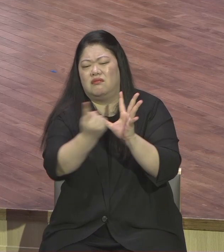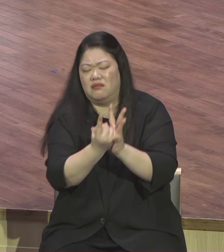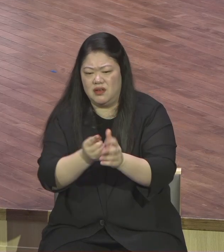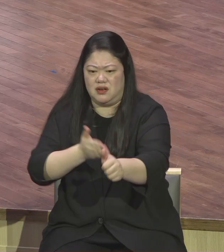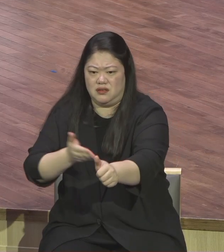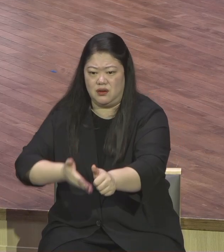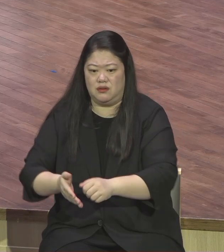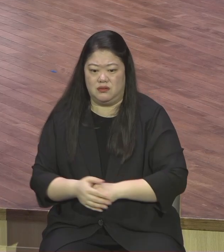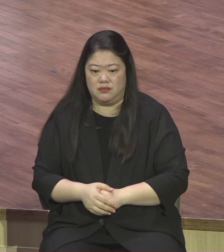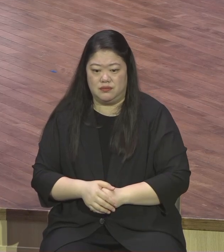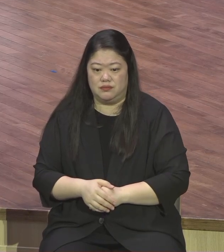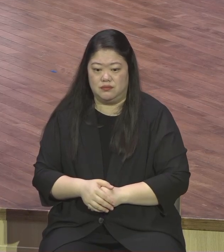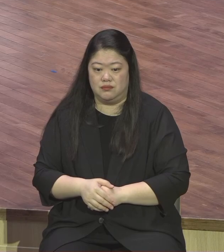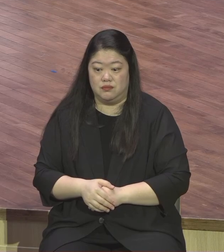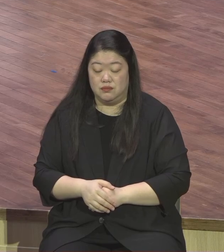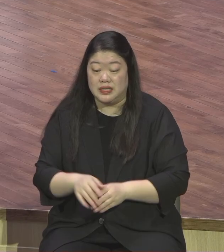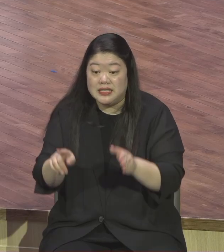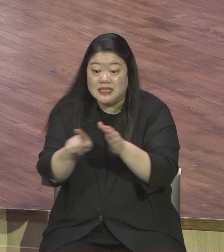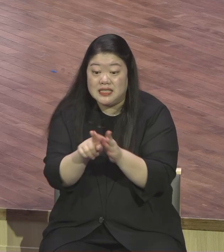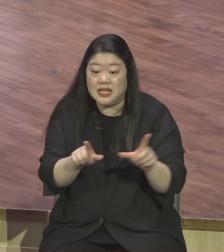신앙생활 아니에요 그거 그 종교에요 그거